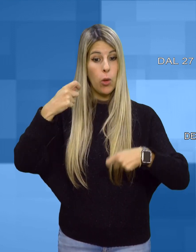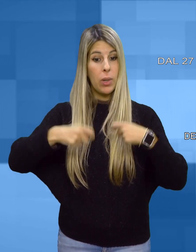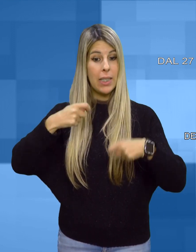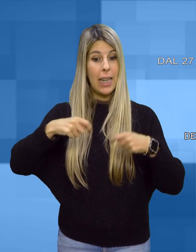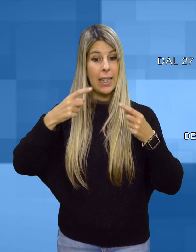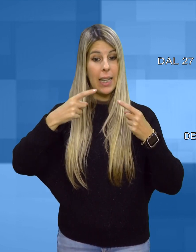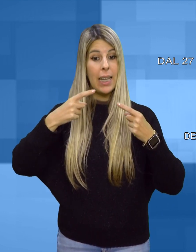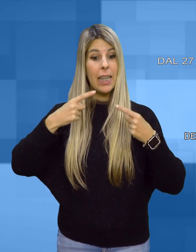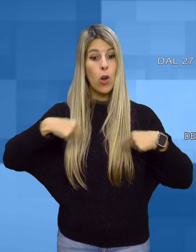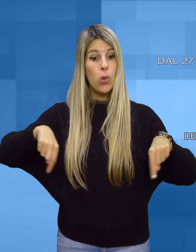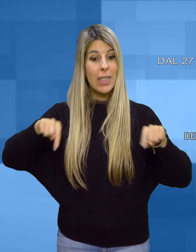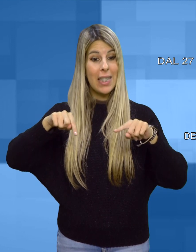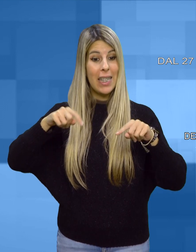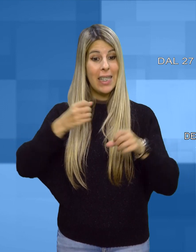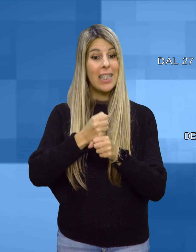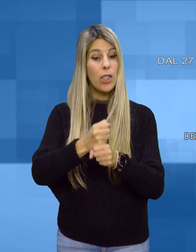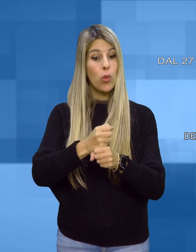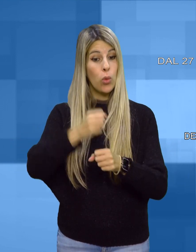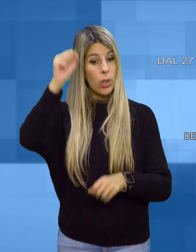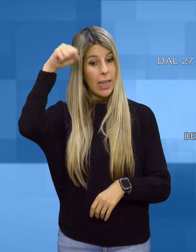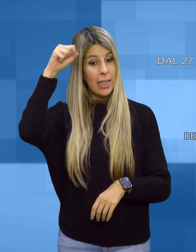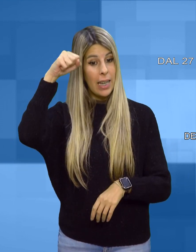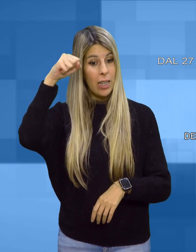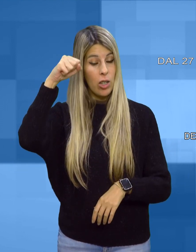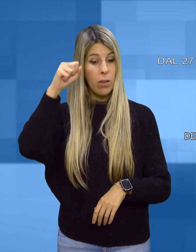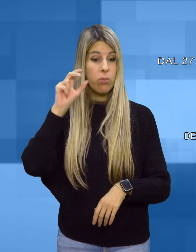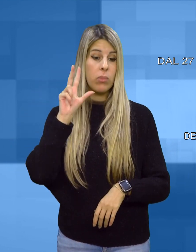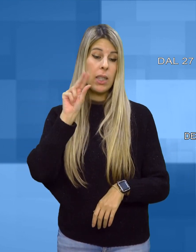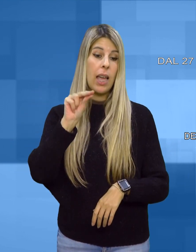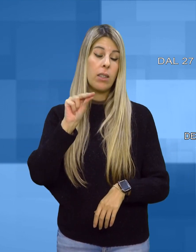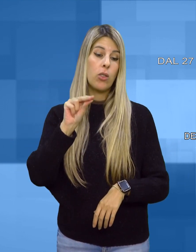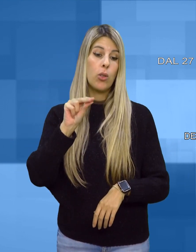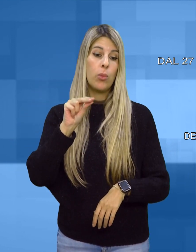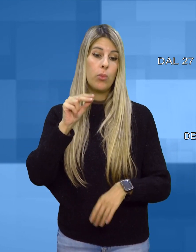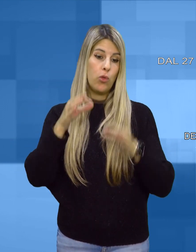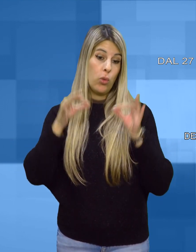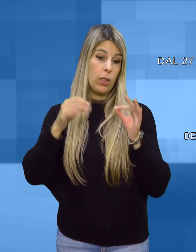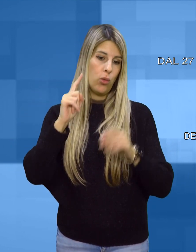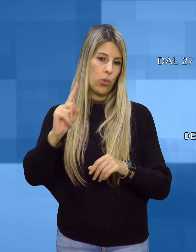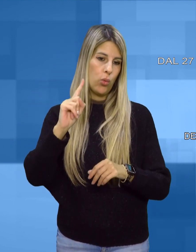coordinamento, Presidenti dei Consigli d'Istituto Sardegna, ha espresso il suo giudizio